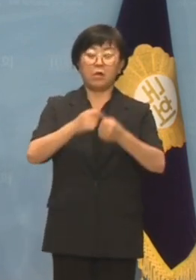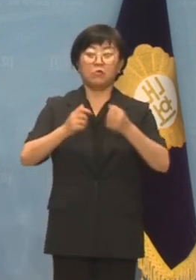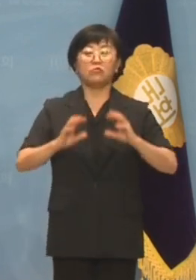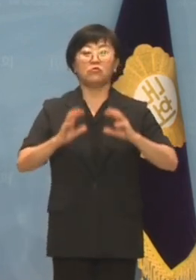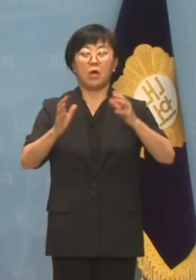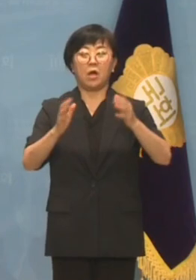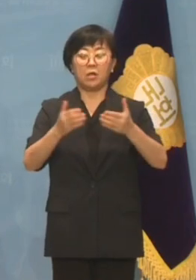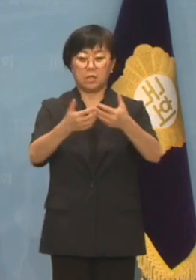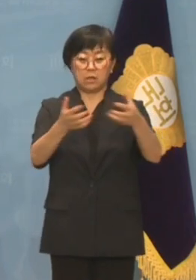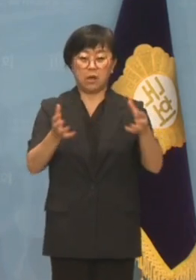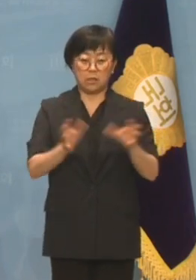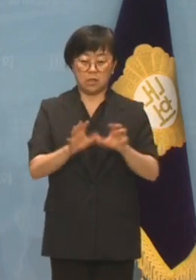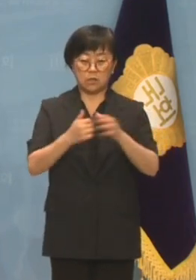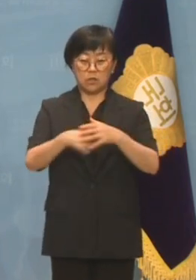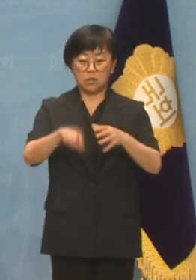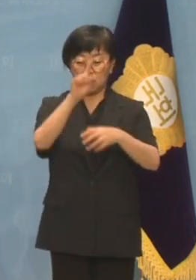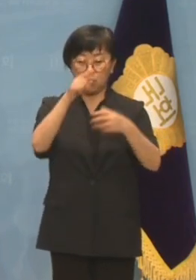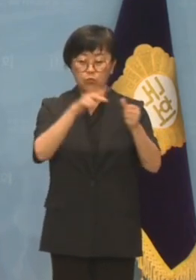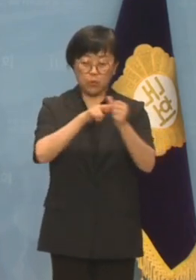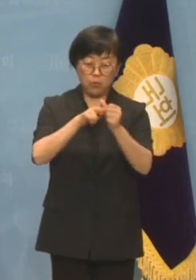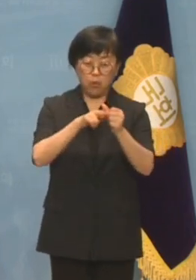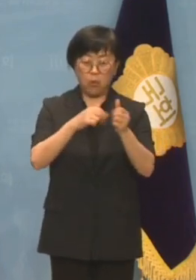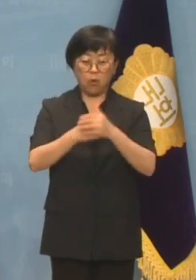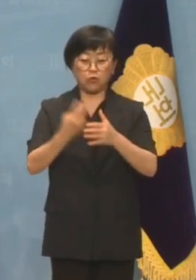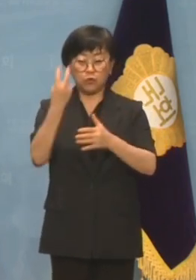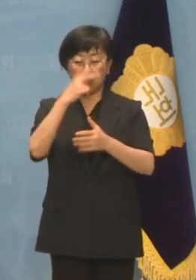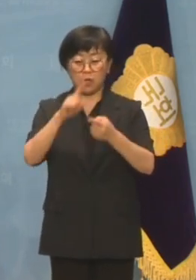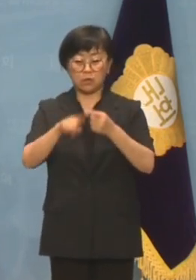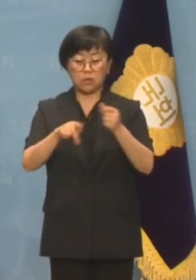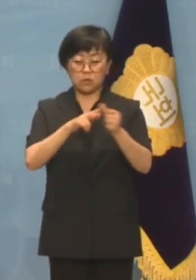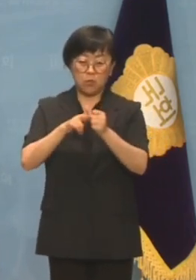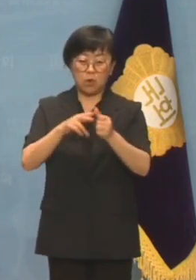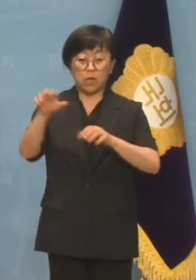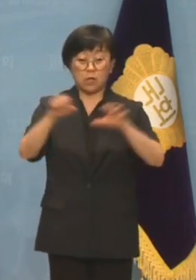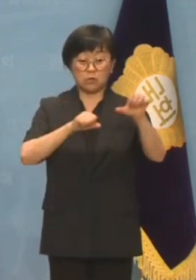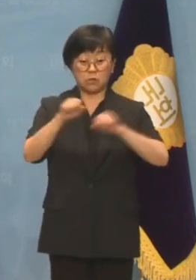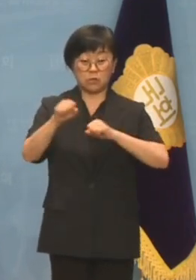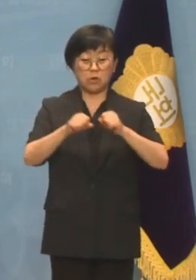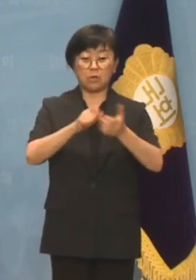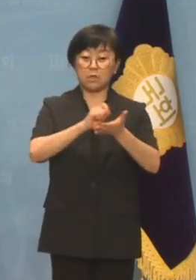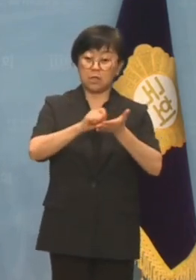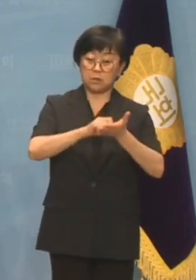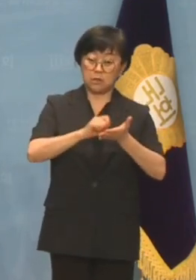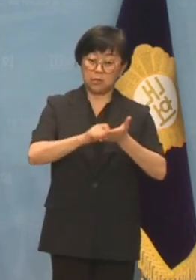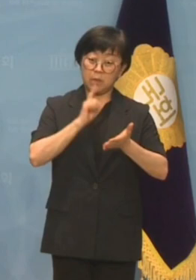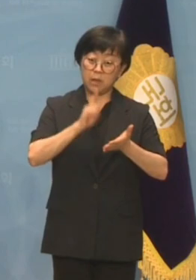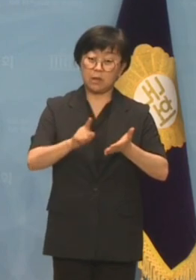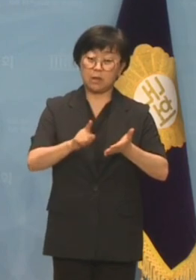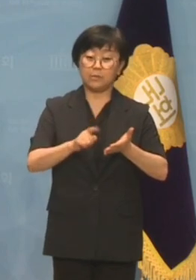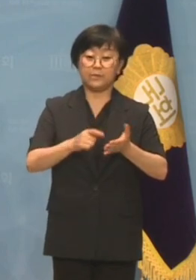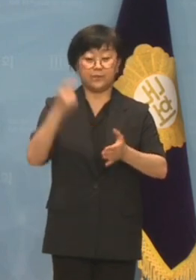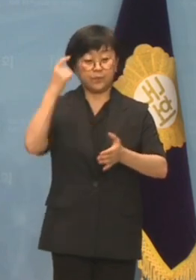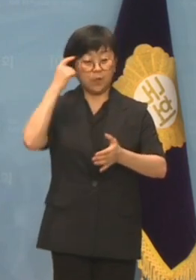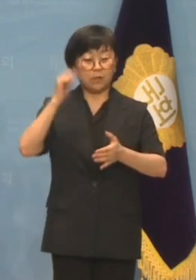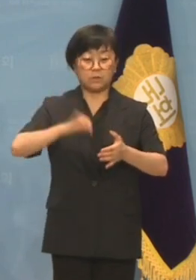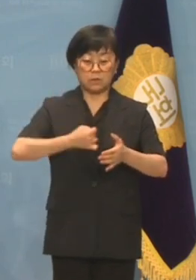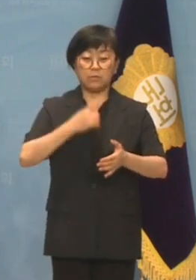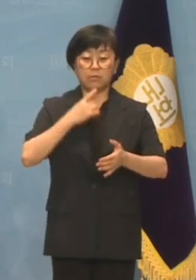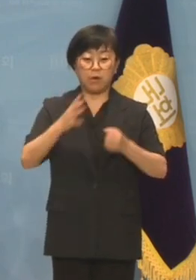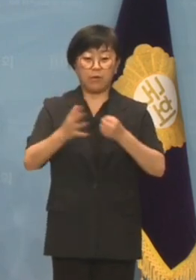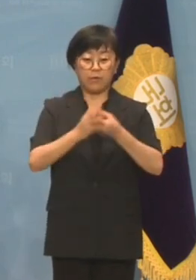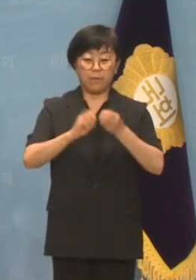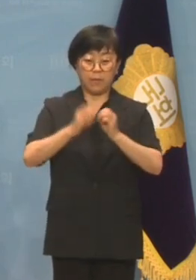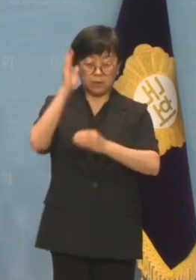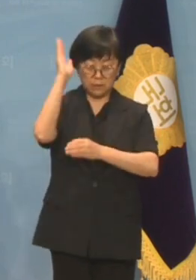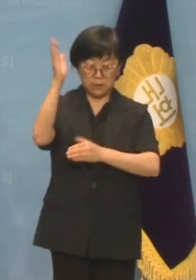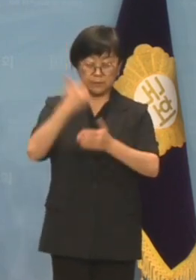국가기관에서 보유한 정보, 수사기관에서 가지고 있는 정보를 얻어서 기사를 쓴 것이 아닌가 생각한다는 자신만의